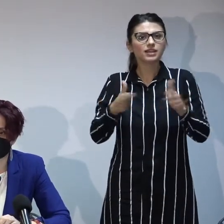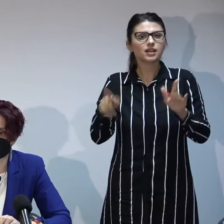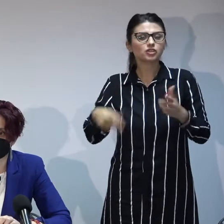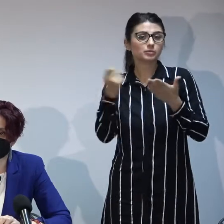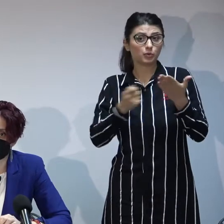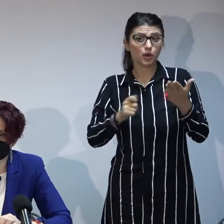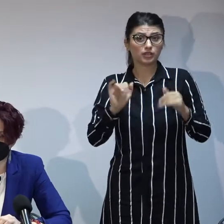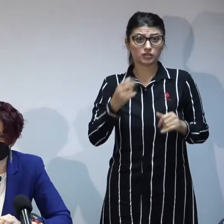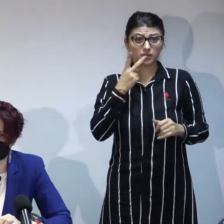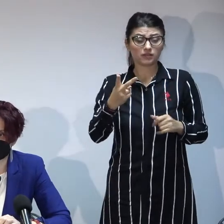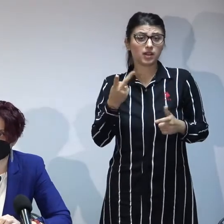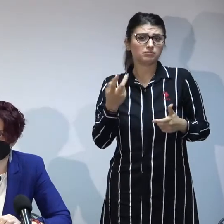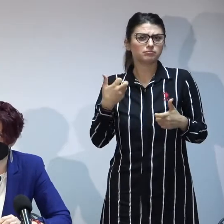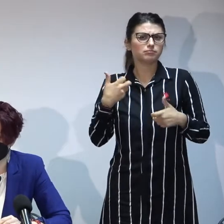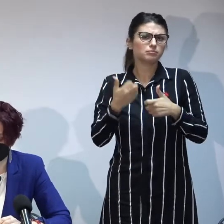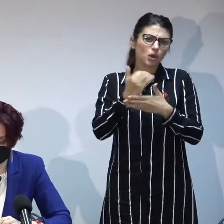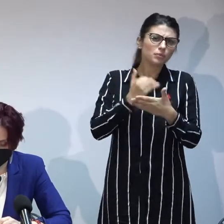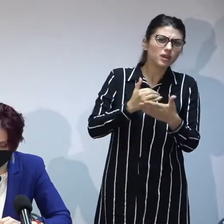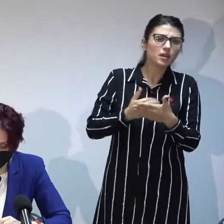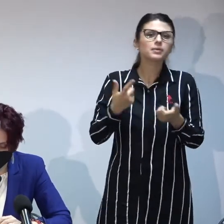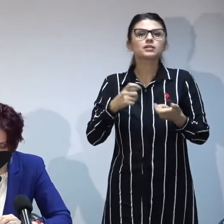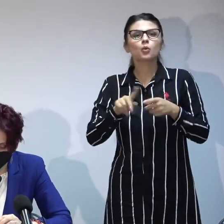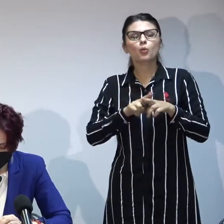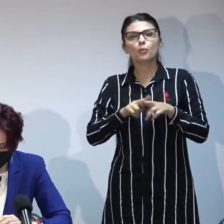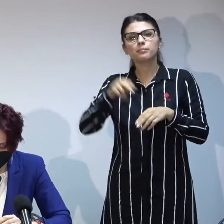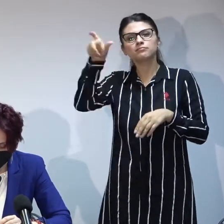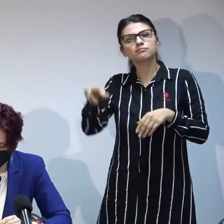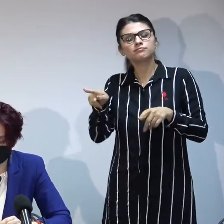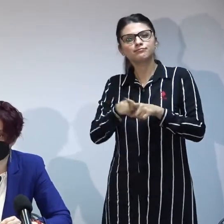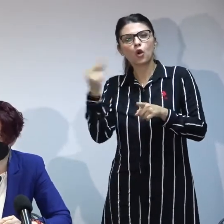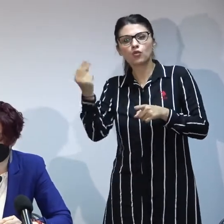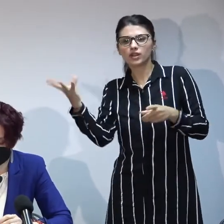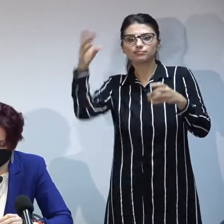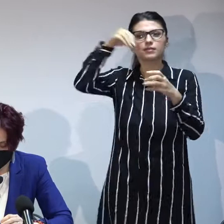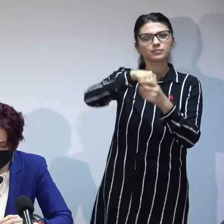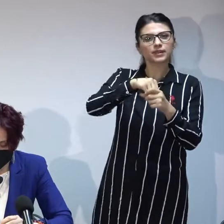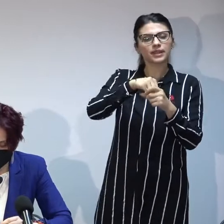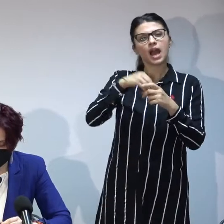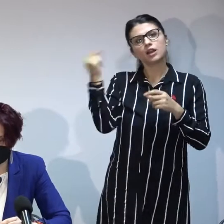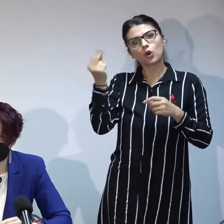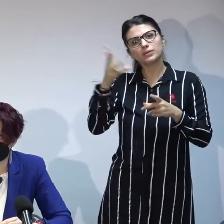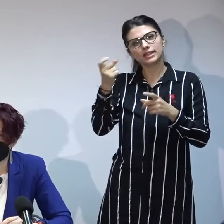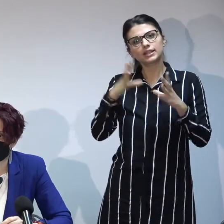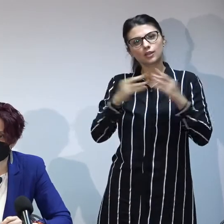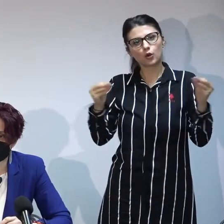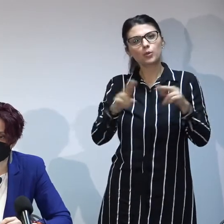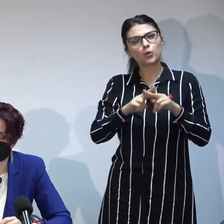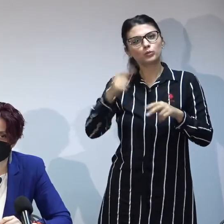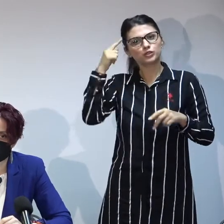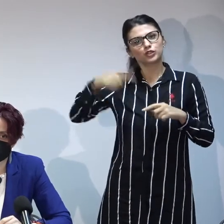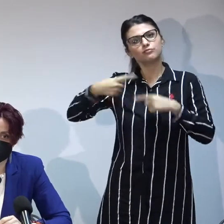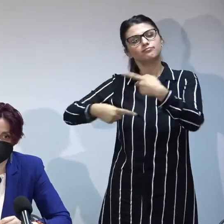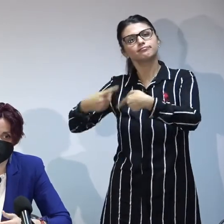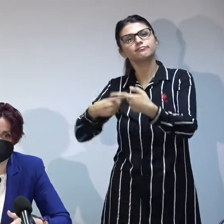problematica sau procesul de adopție din România. Așa cum știți, de-a lungul timpului,